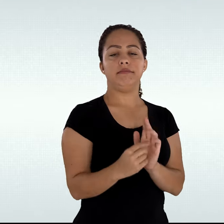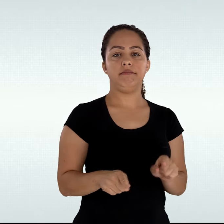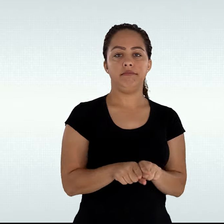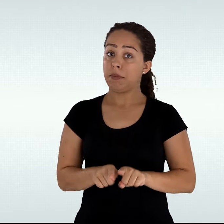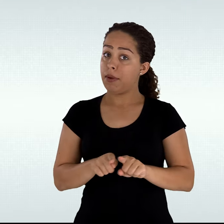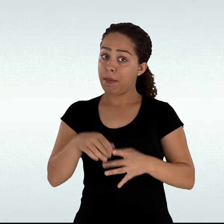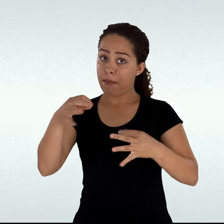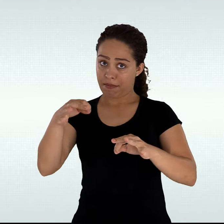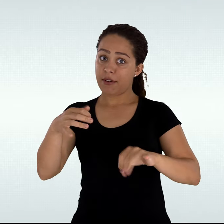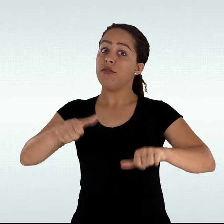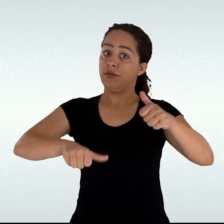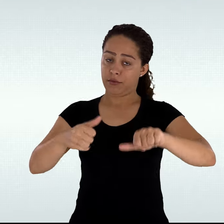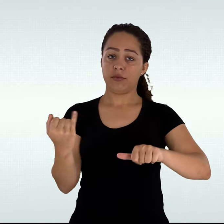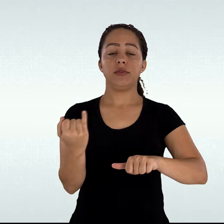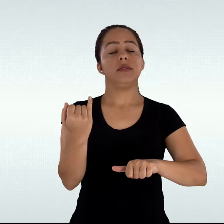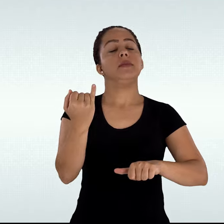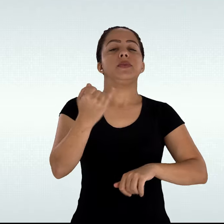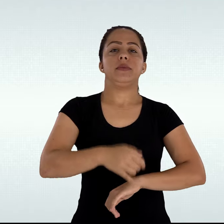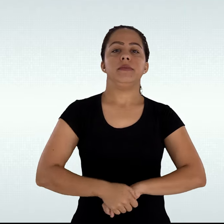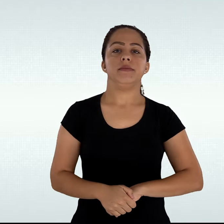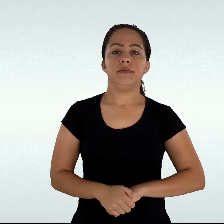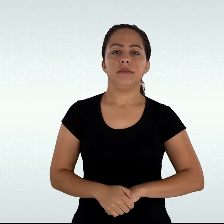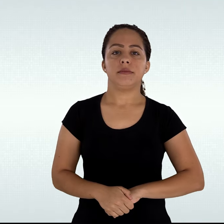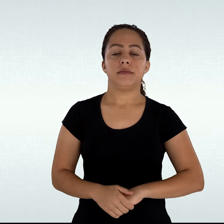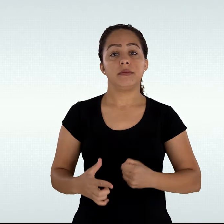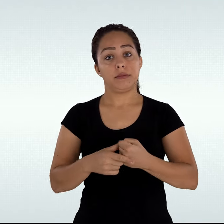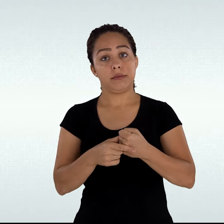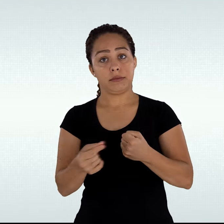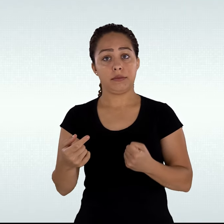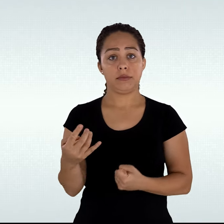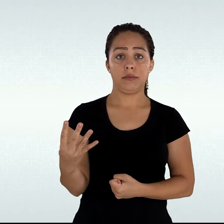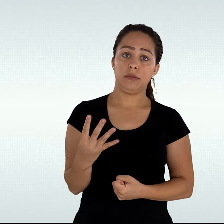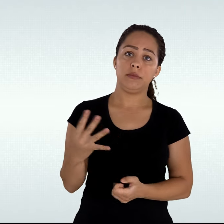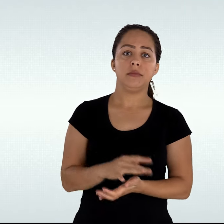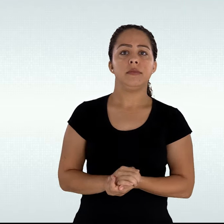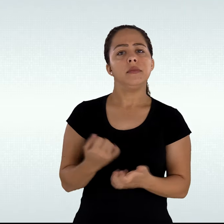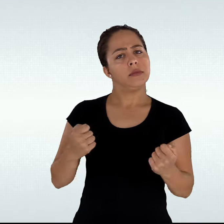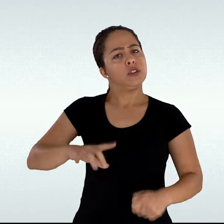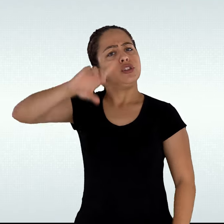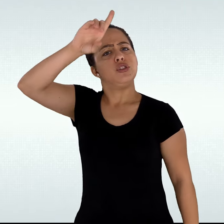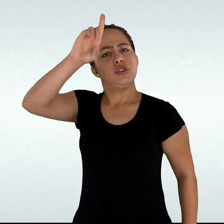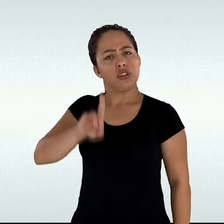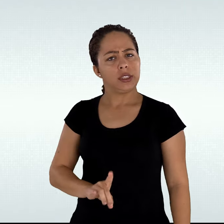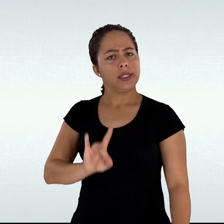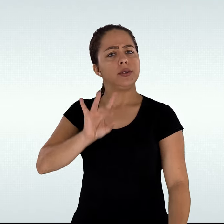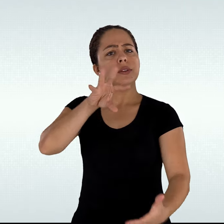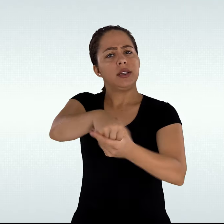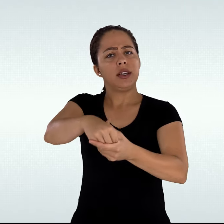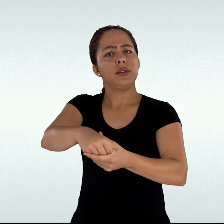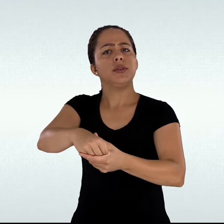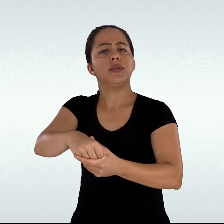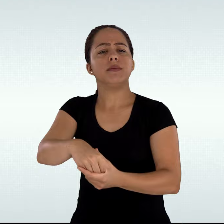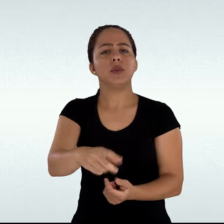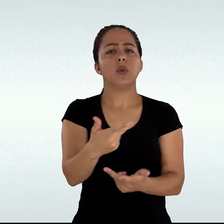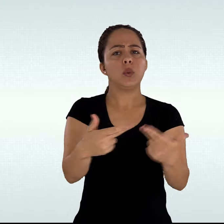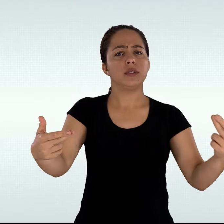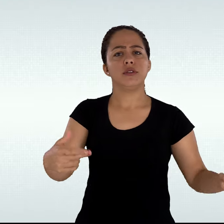avaliação e similares. Artigo 4º Deve ser garantido em instrumentos